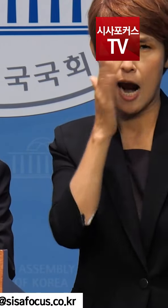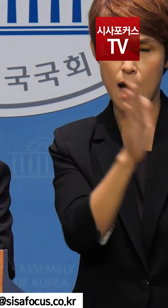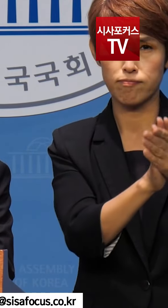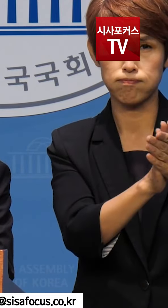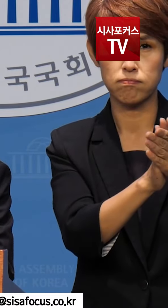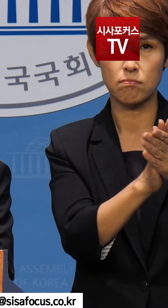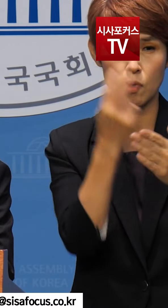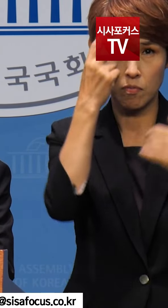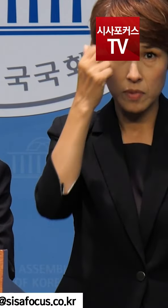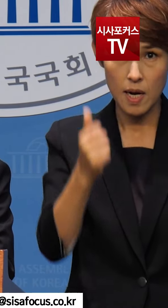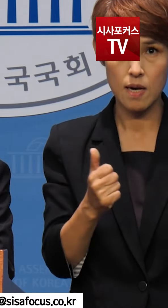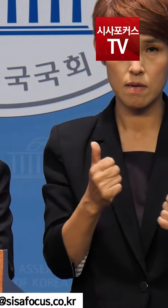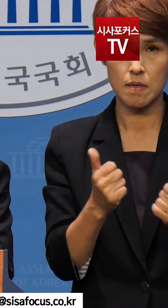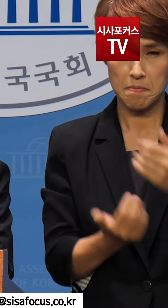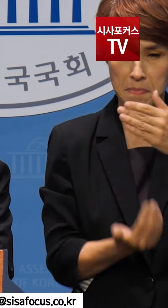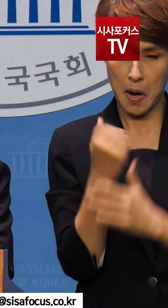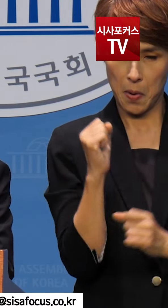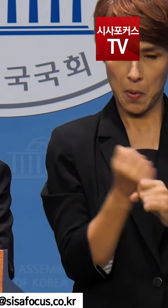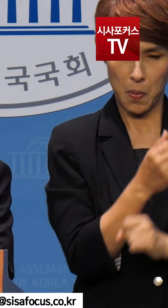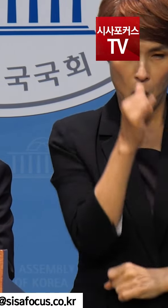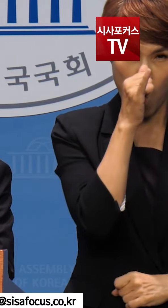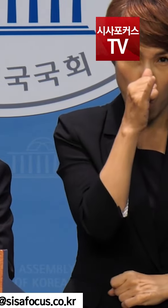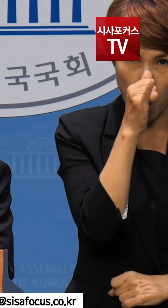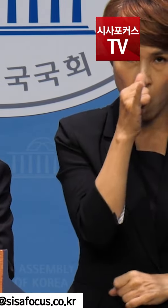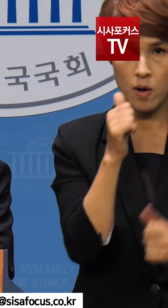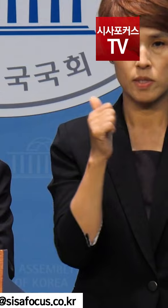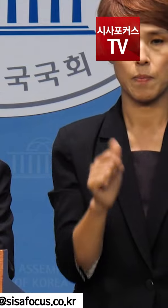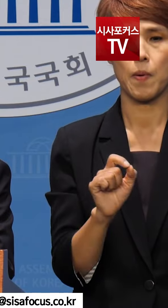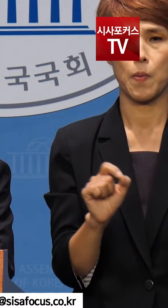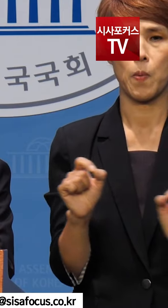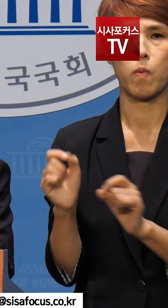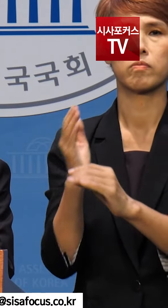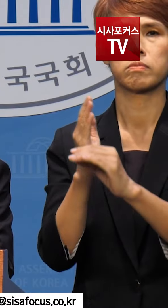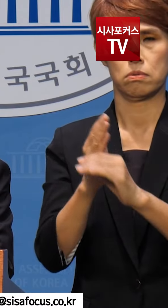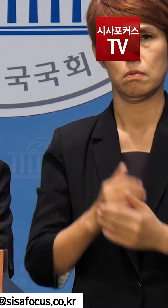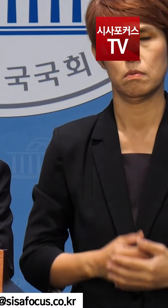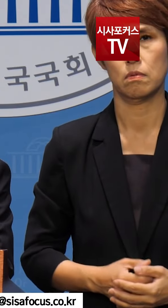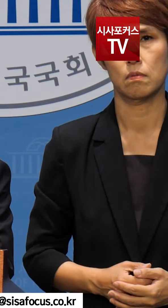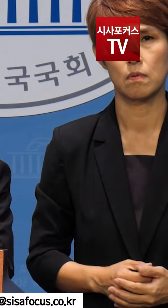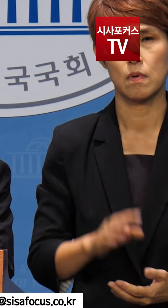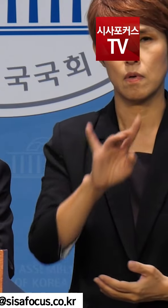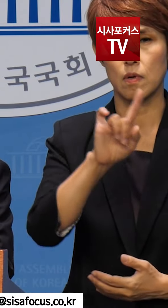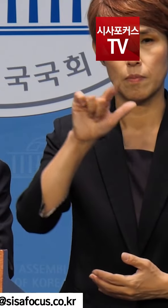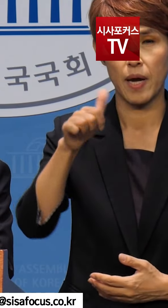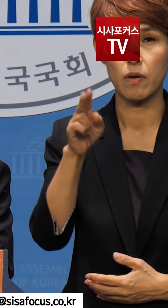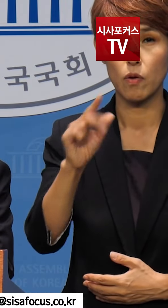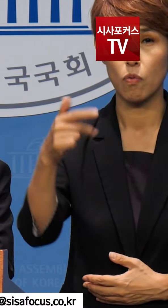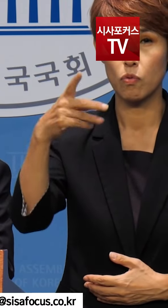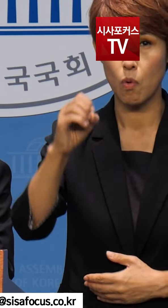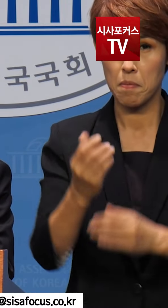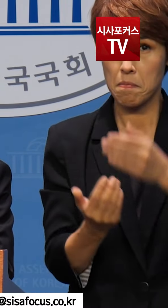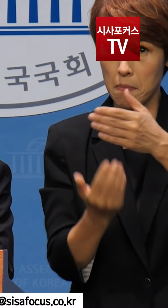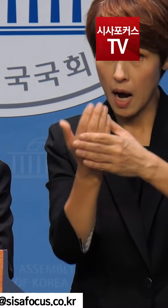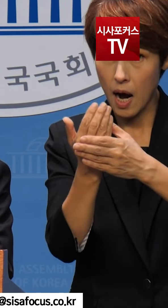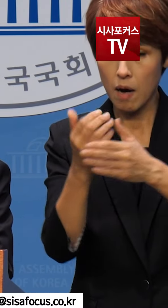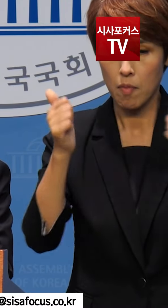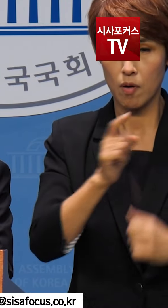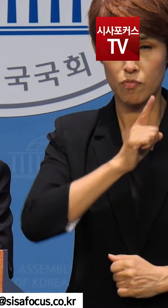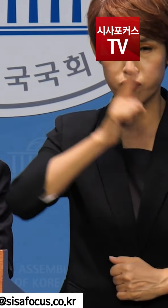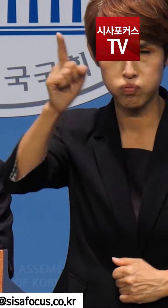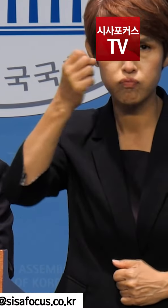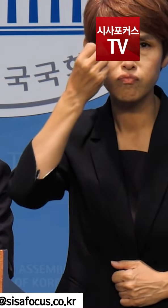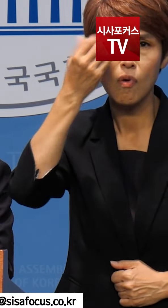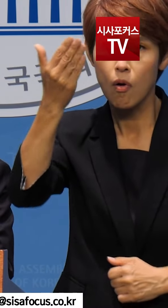밥 먹듯이 하면서 재판을 지연시키고 있습니다. 백현동 사건은 기소한 지 9개월이